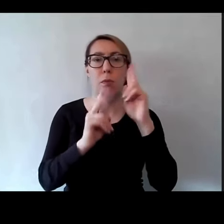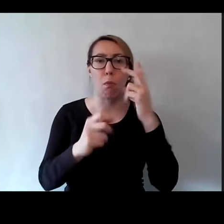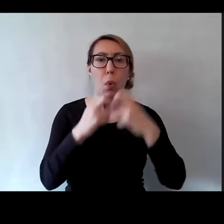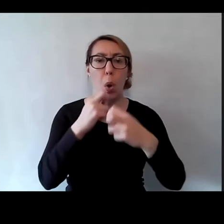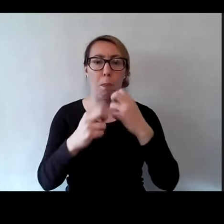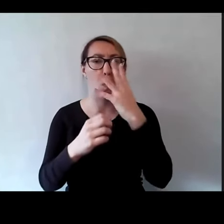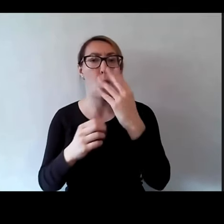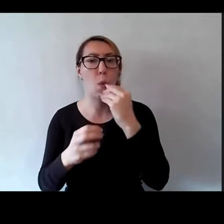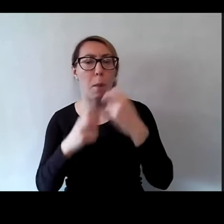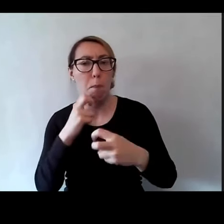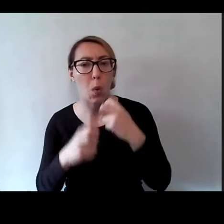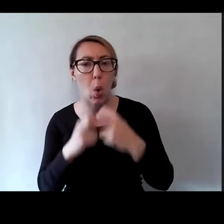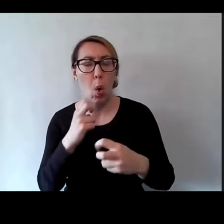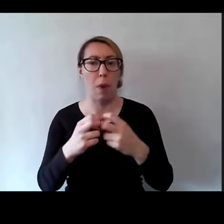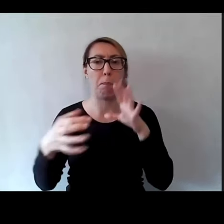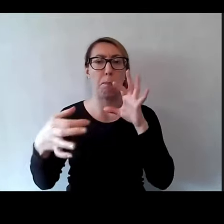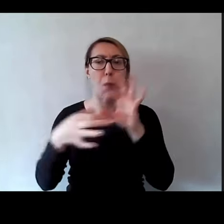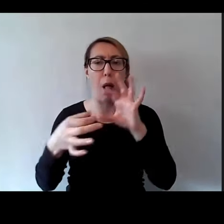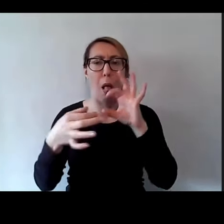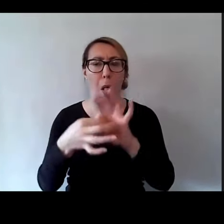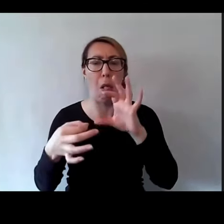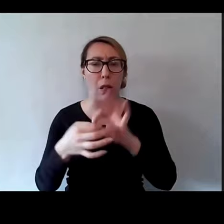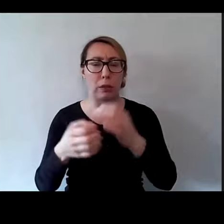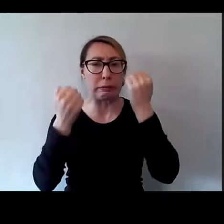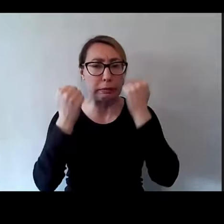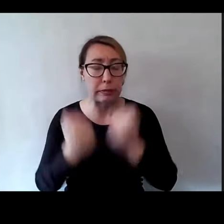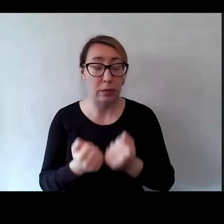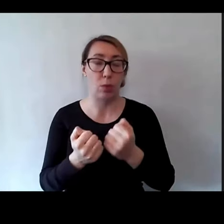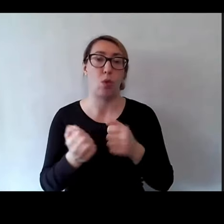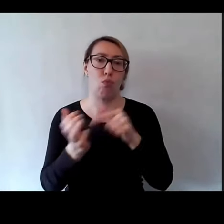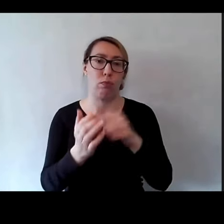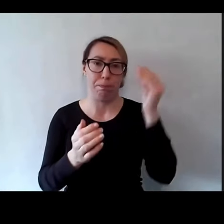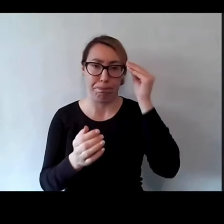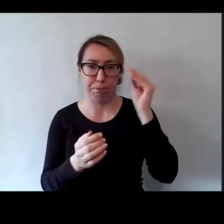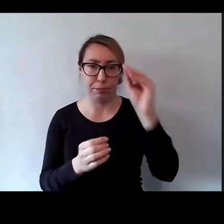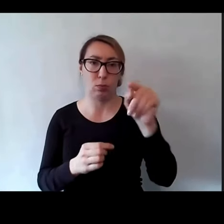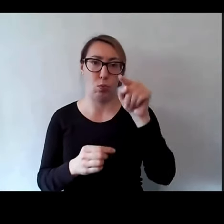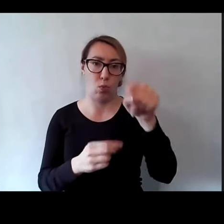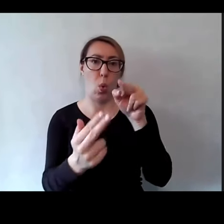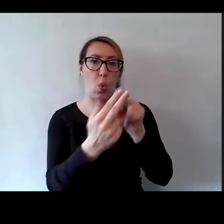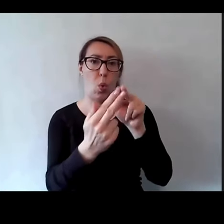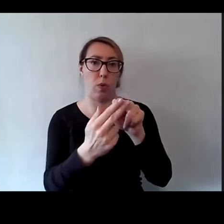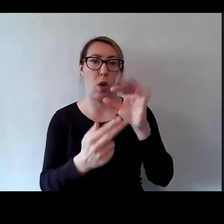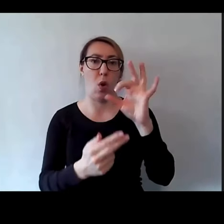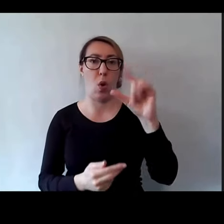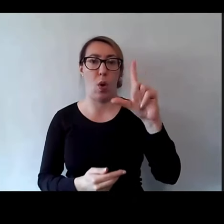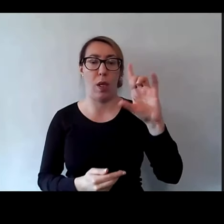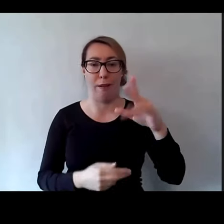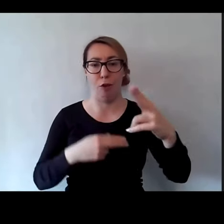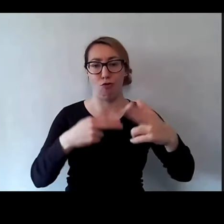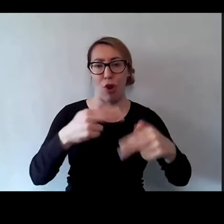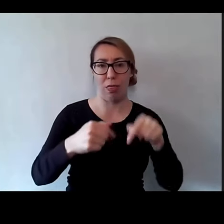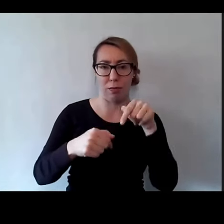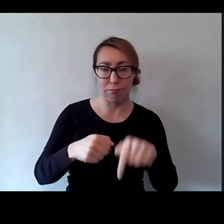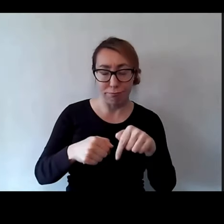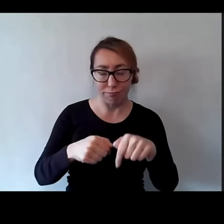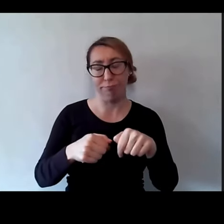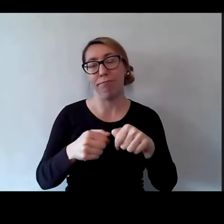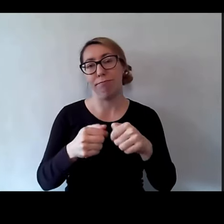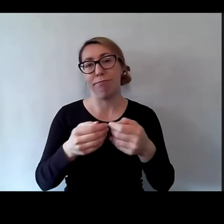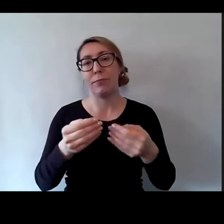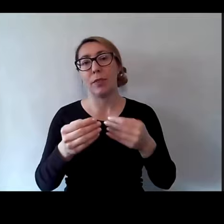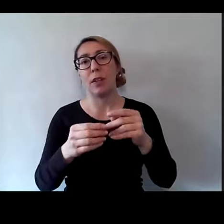obrazem, były jakieś problemy z połączeniem, to tutaj prosimy o kontakt z Orgą na czacie, o